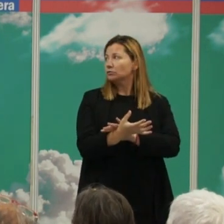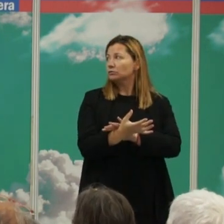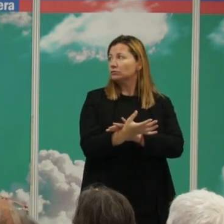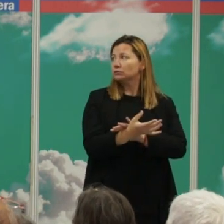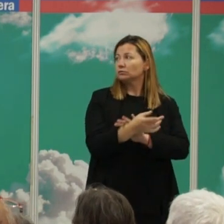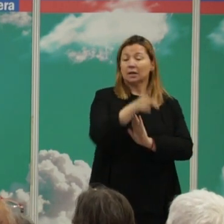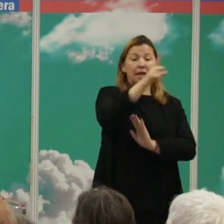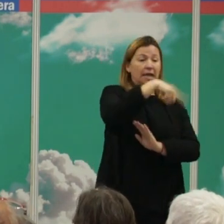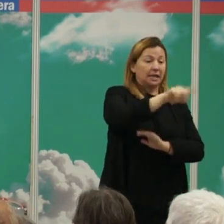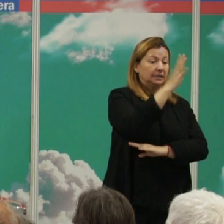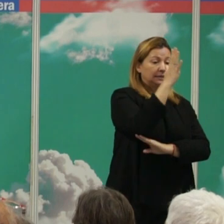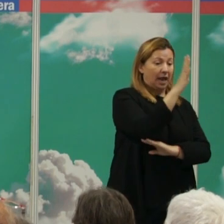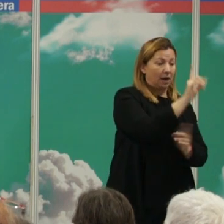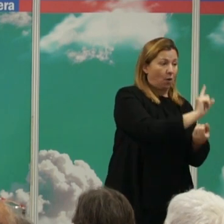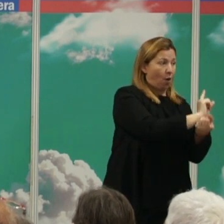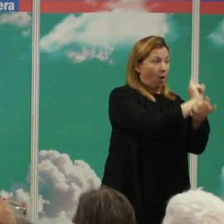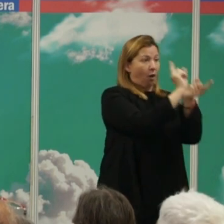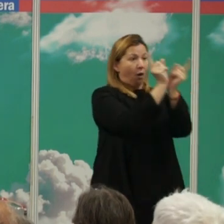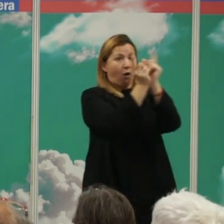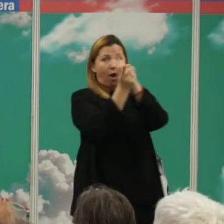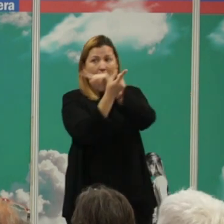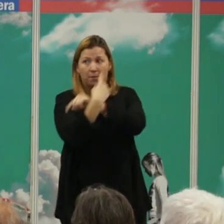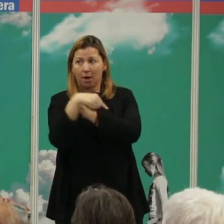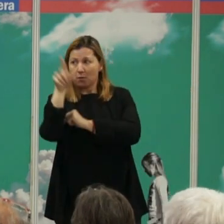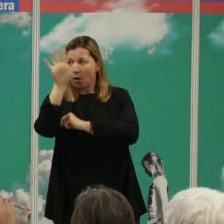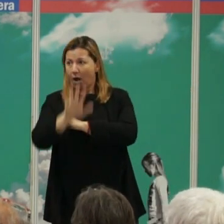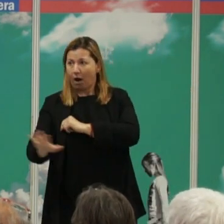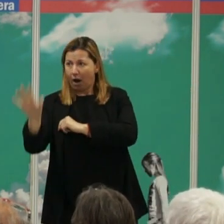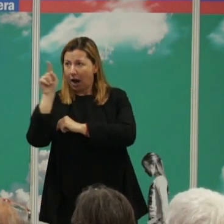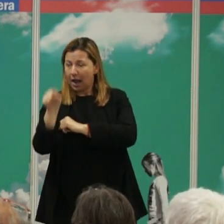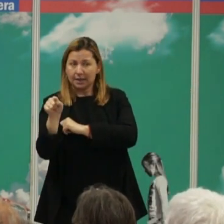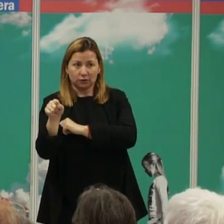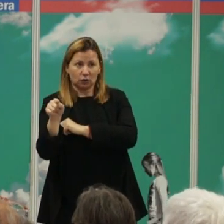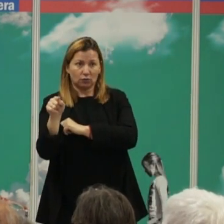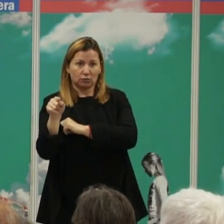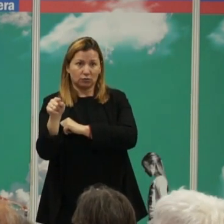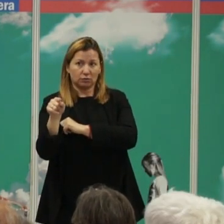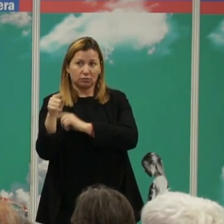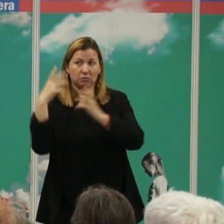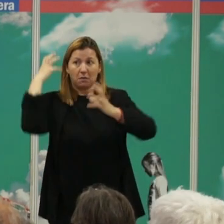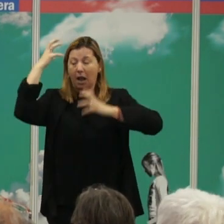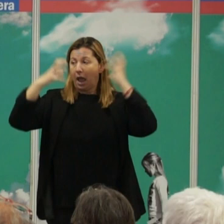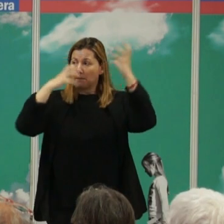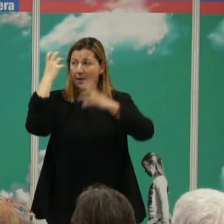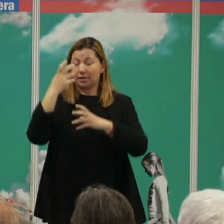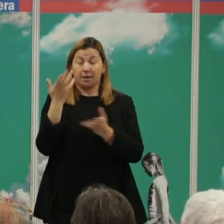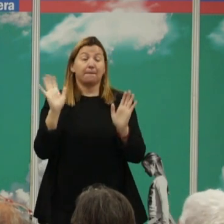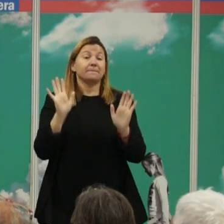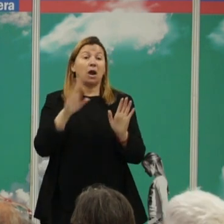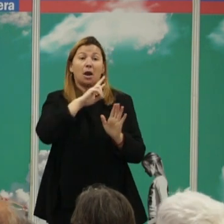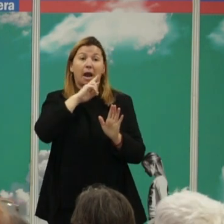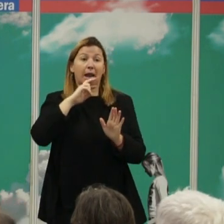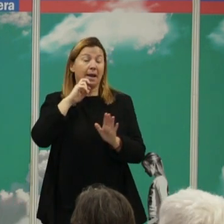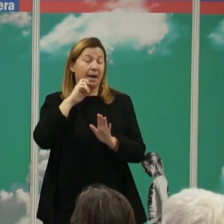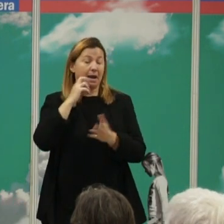convertimos este árbol en esto de aquí tenemos nuestra especie de la que ignoramos el valor en la